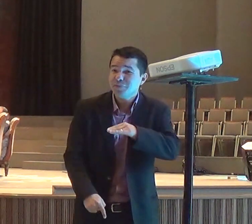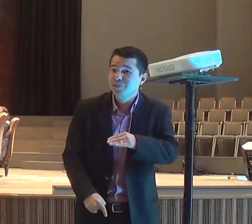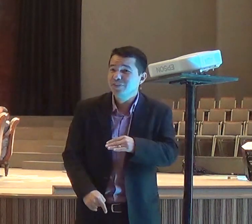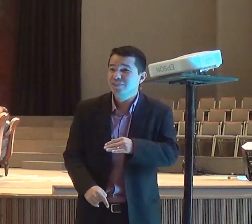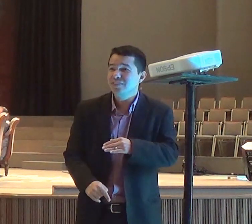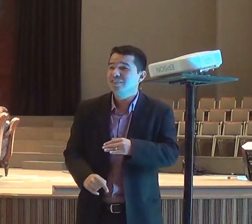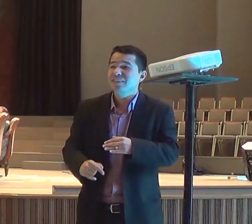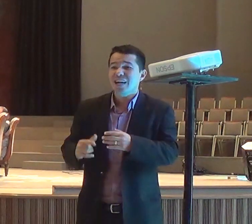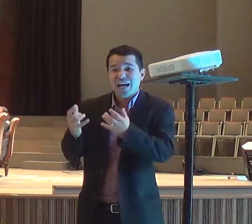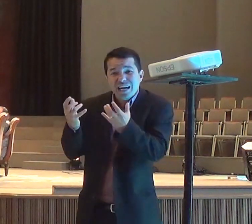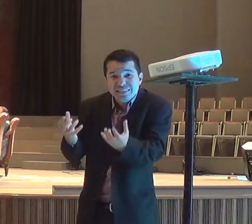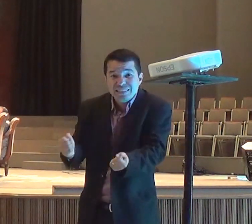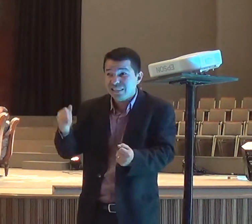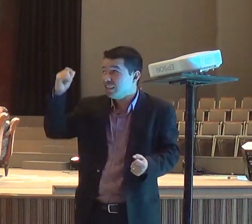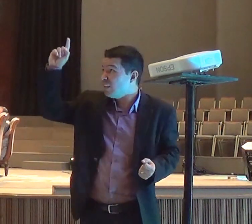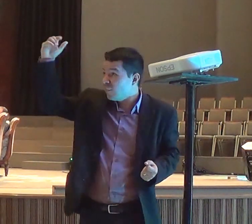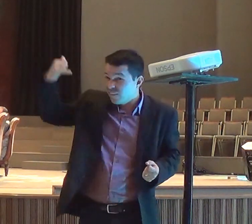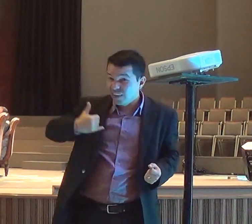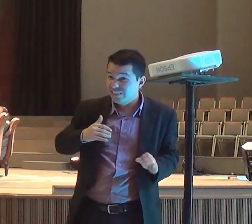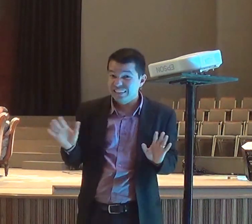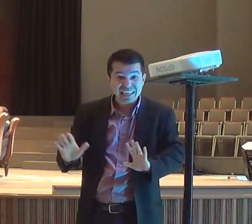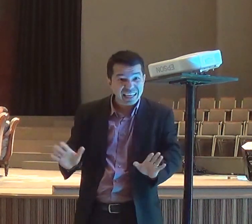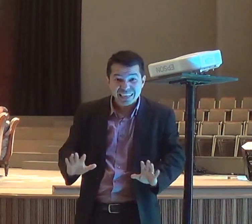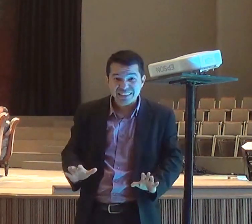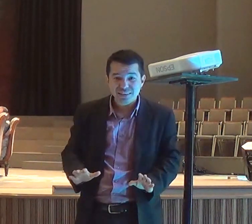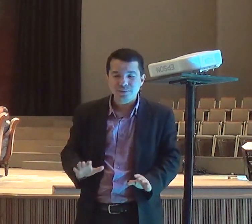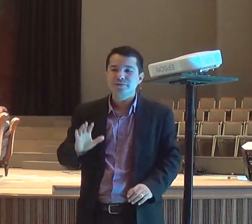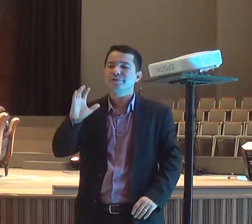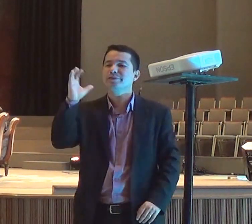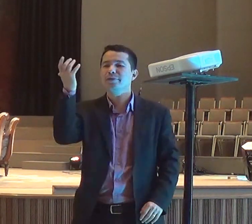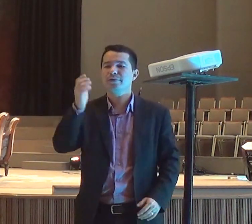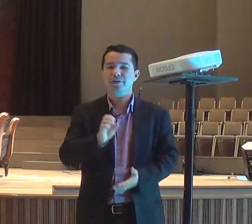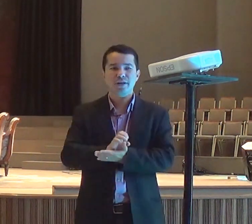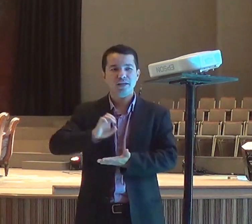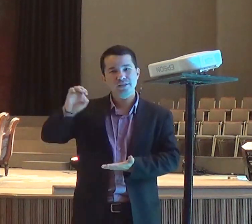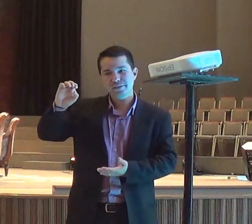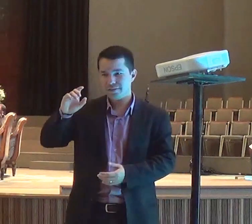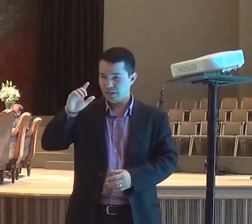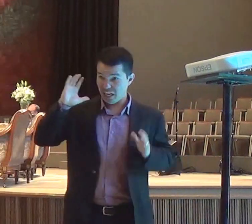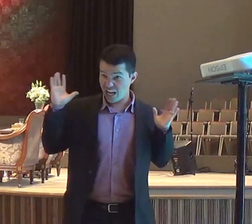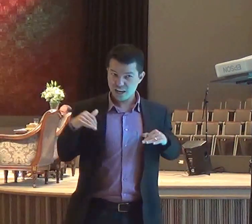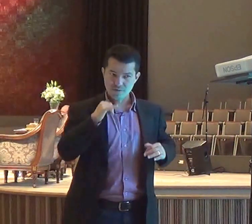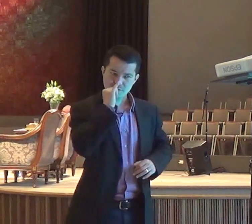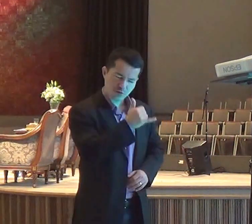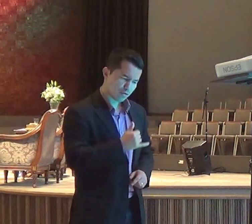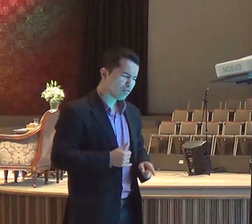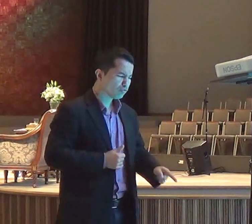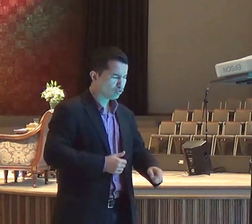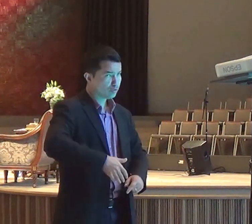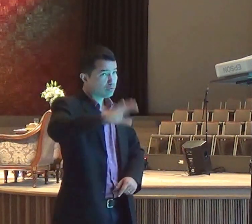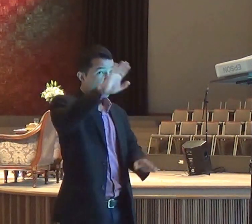e então, ele vai para Horebe, mas eu acho que ele foi a contra gosto, não adianta nada mesmo, o eu estou fazendo?